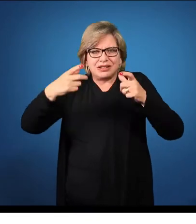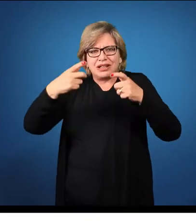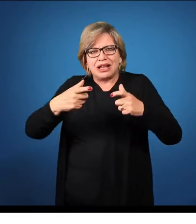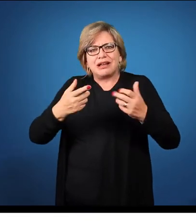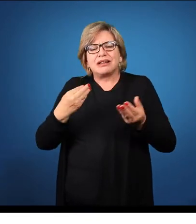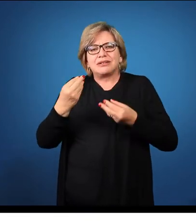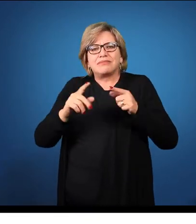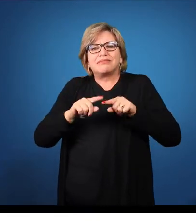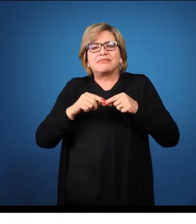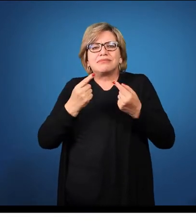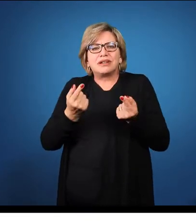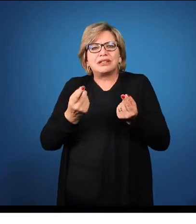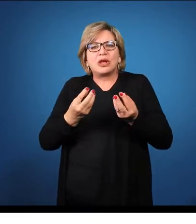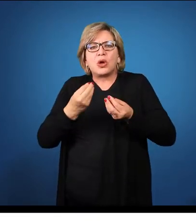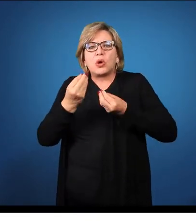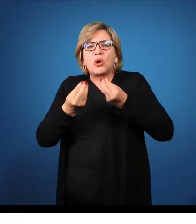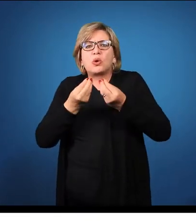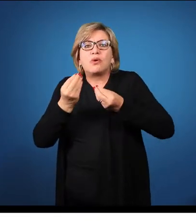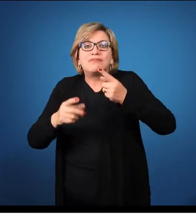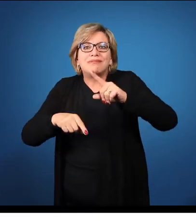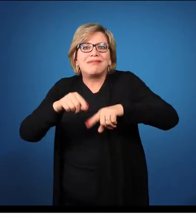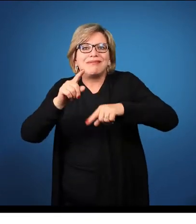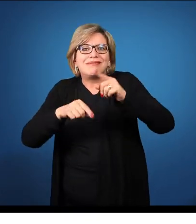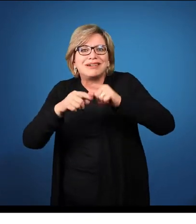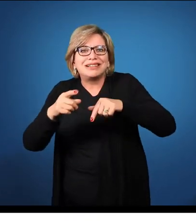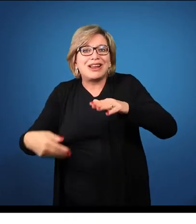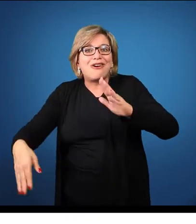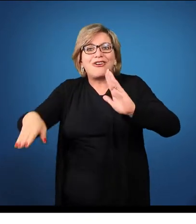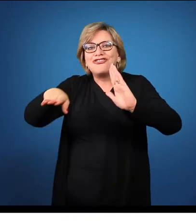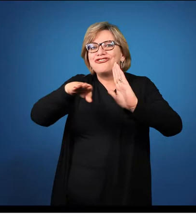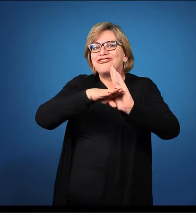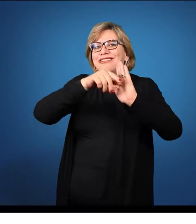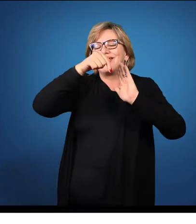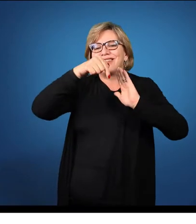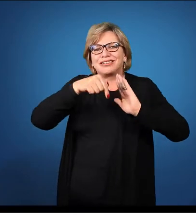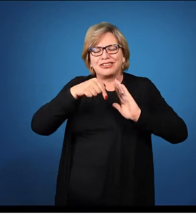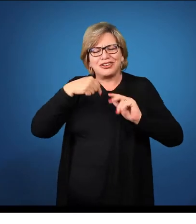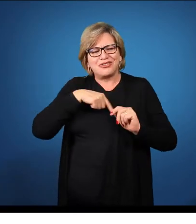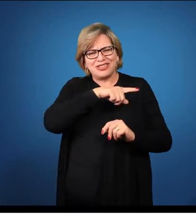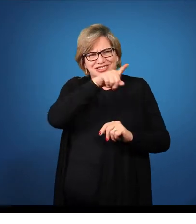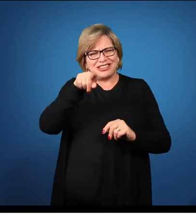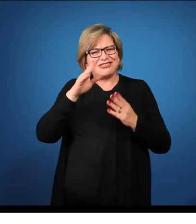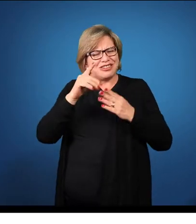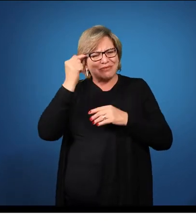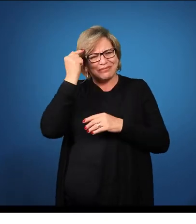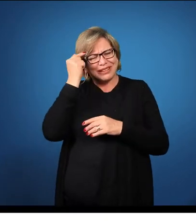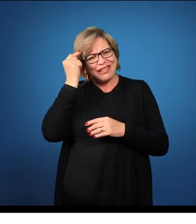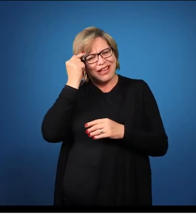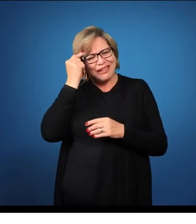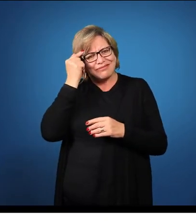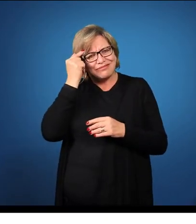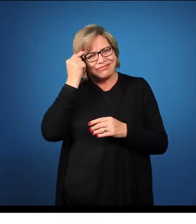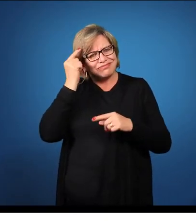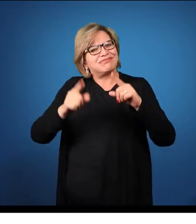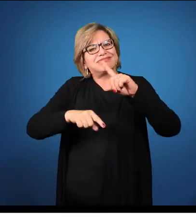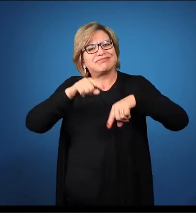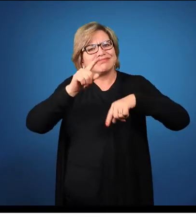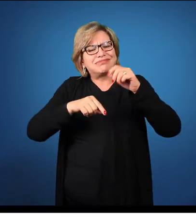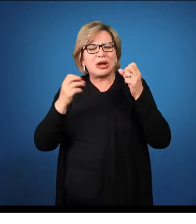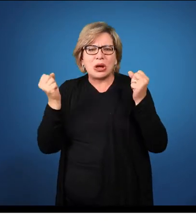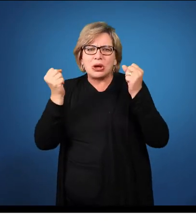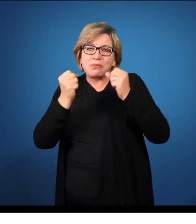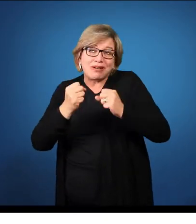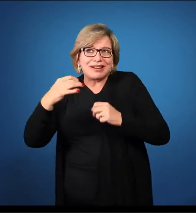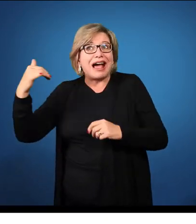Mas a questão é, como que esse produto chegou ali? Vocês já pararam para pensar? Esse produto pode ter